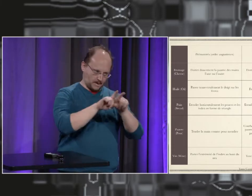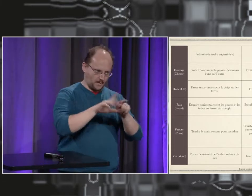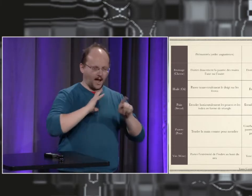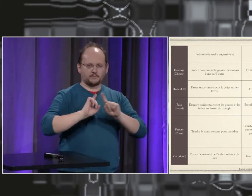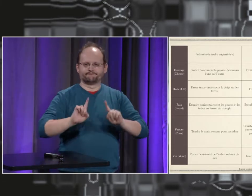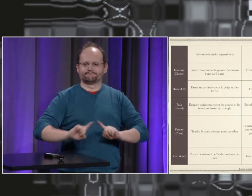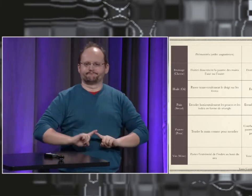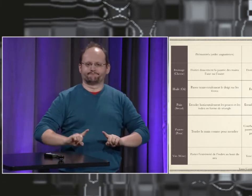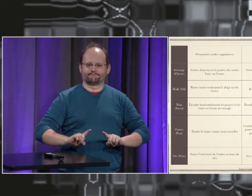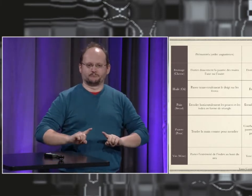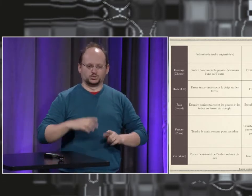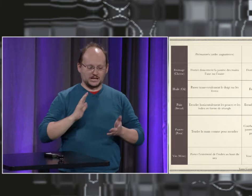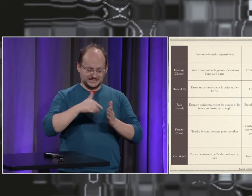Si on examine